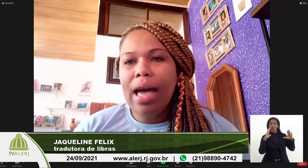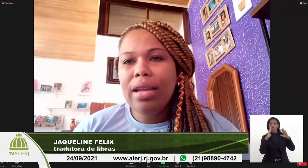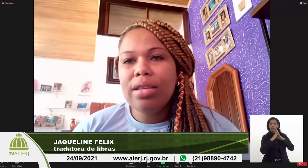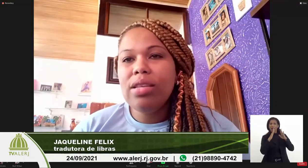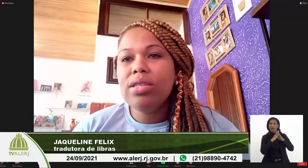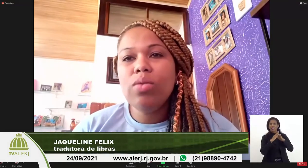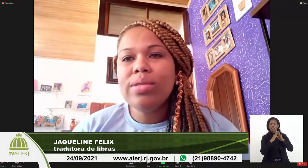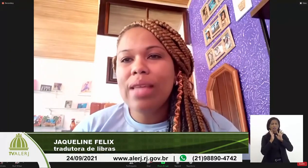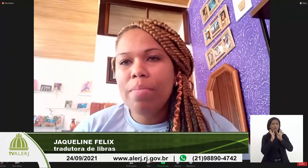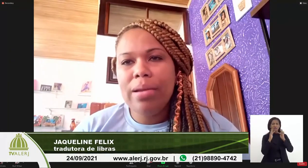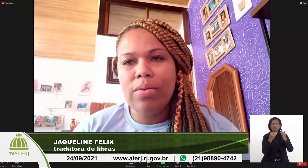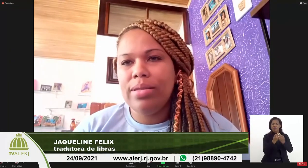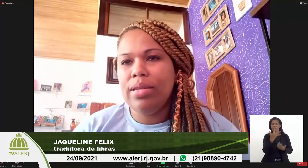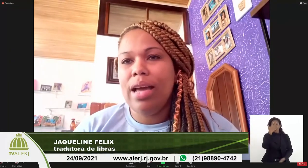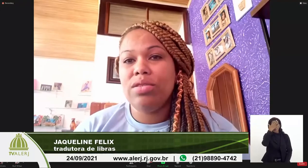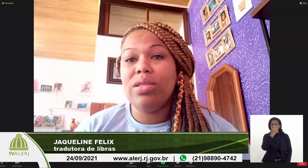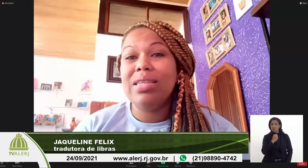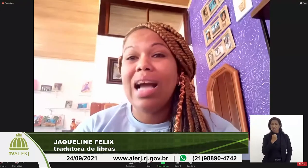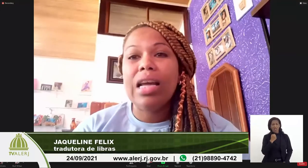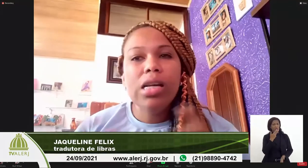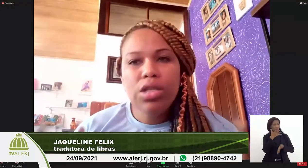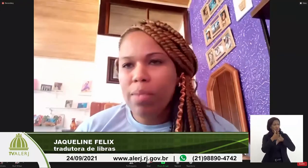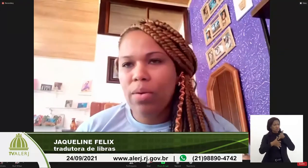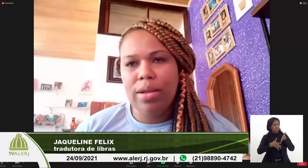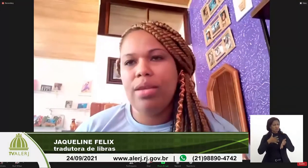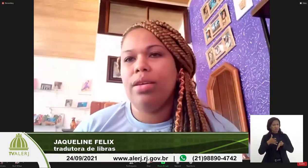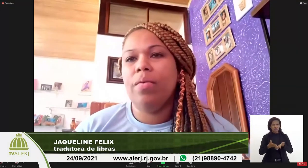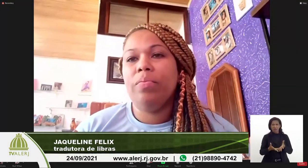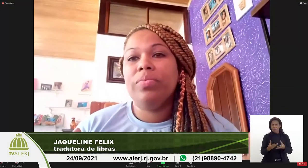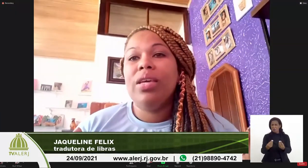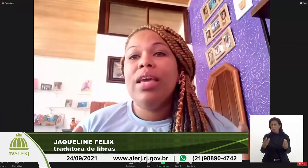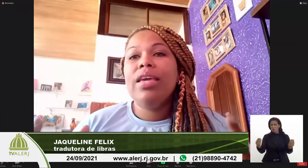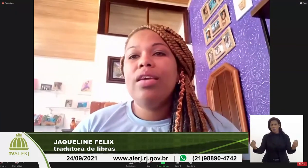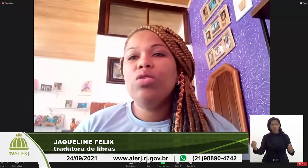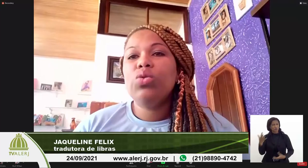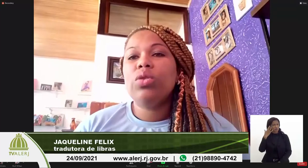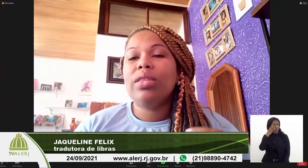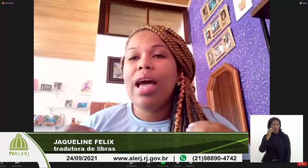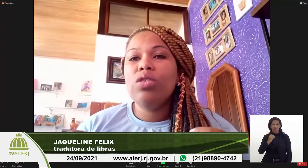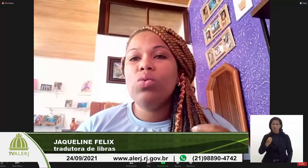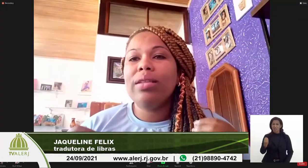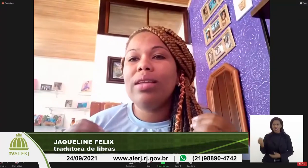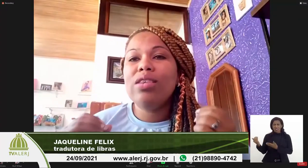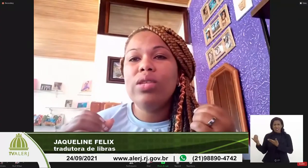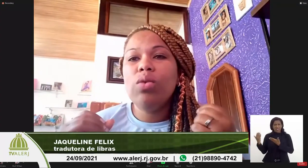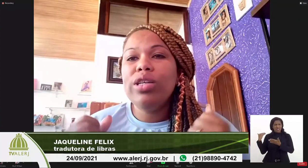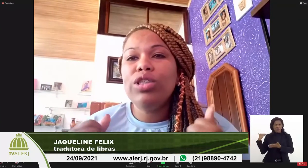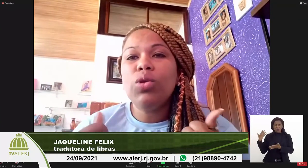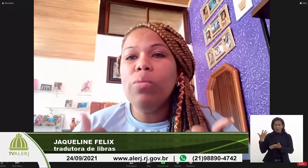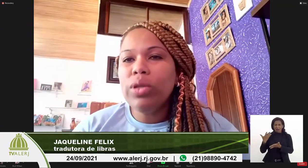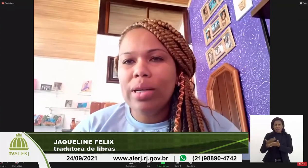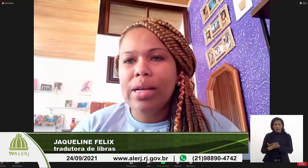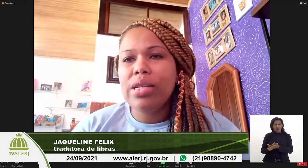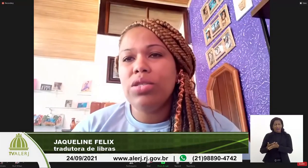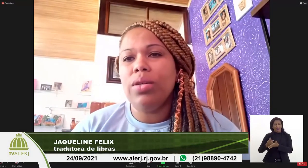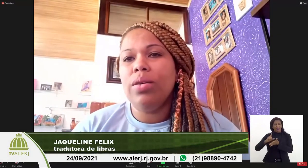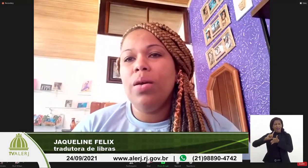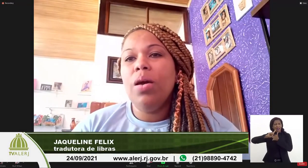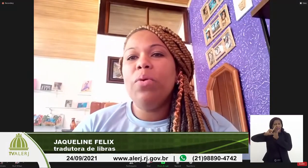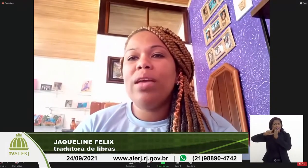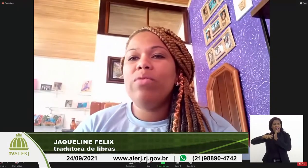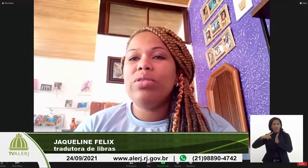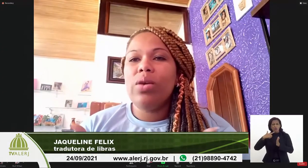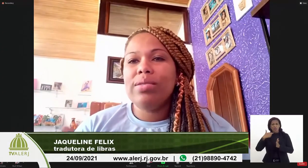familiares, eles não sabem língua de sinais, na grande maioria. E isso traz um atraso linguístico muito grande,